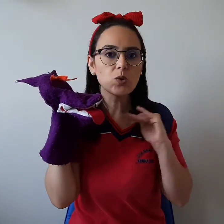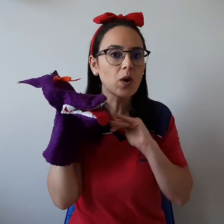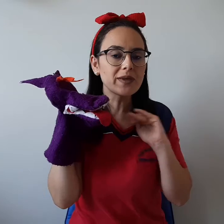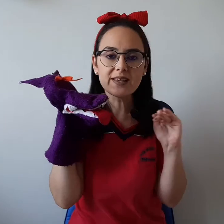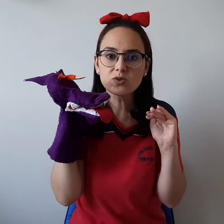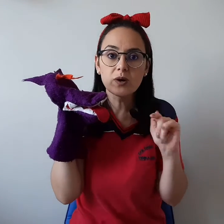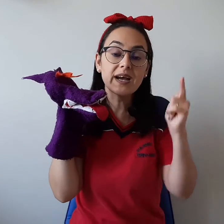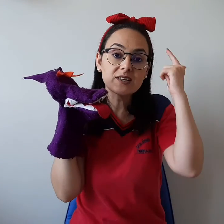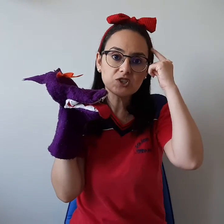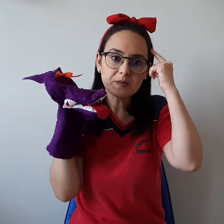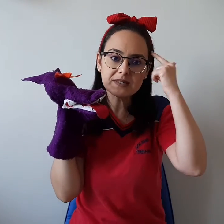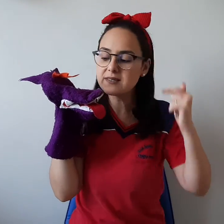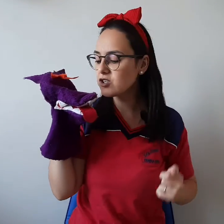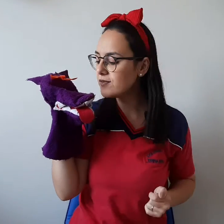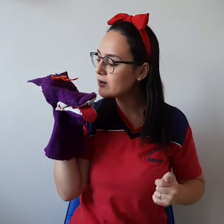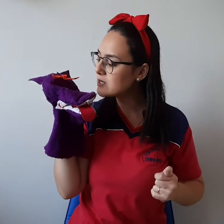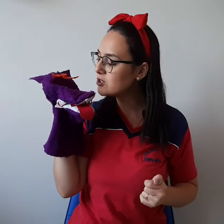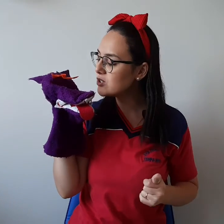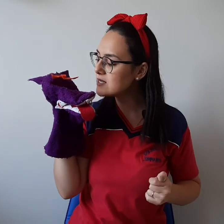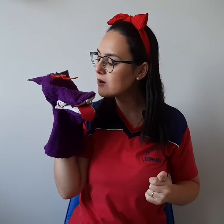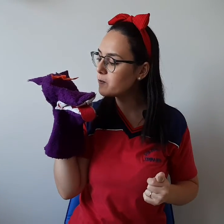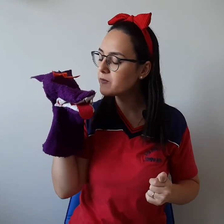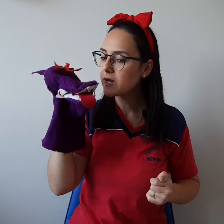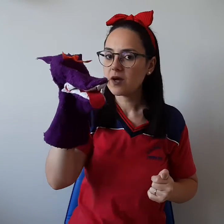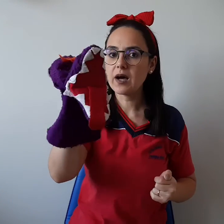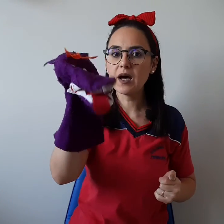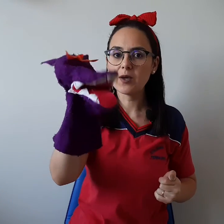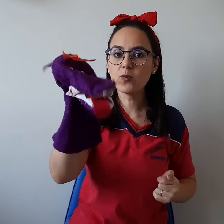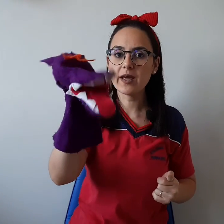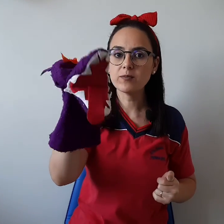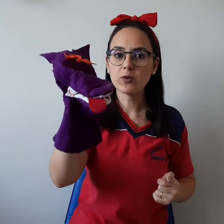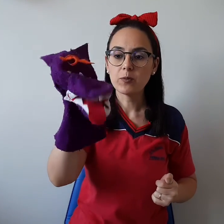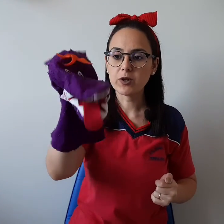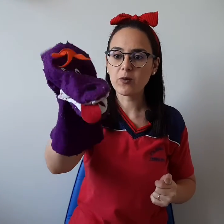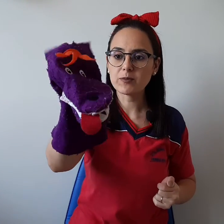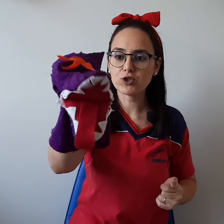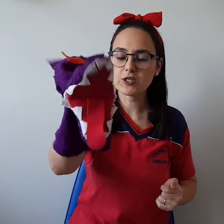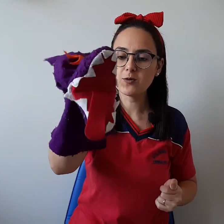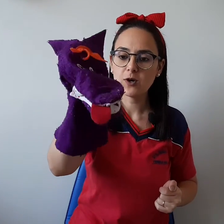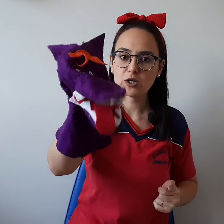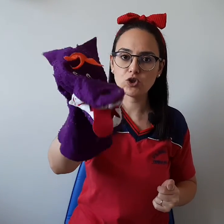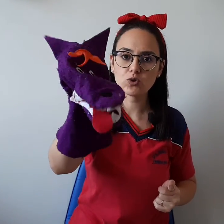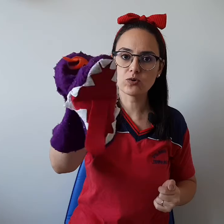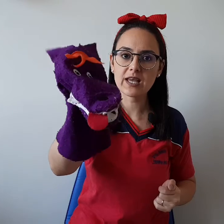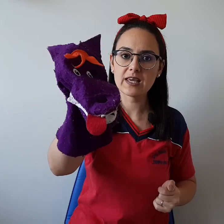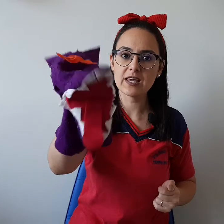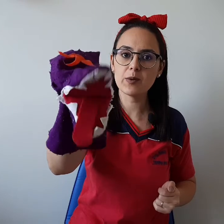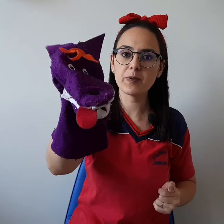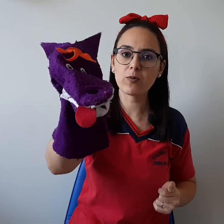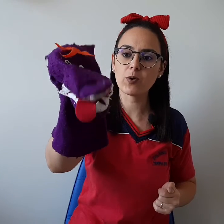de qualquer história, a gente precisa ativar a nossa imaginação? Ah, eu lembro! Porque com a imaginação, a gente consegue ir para